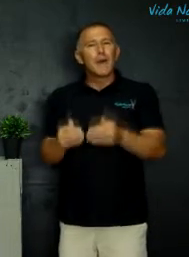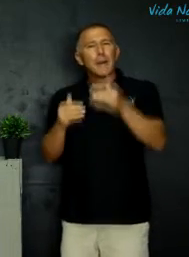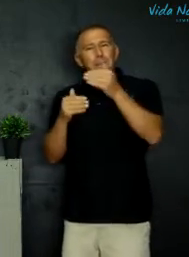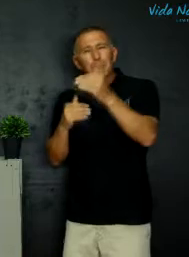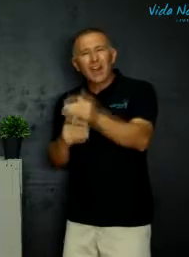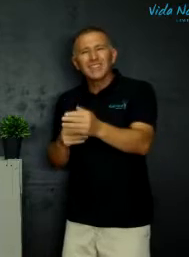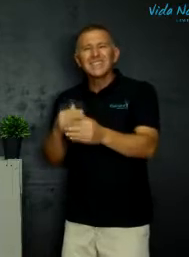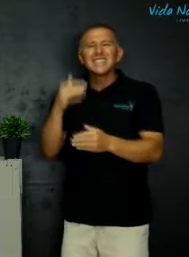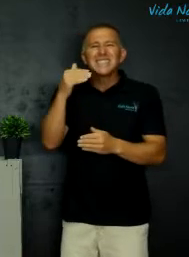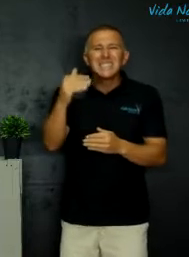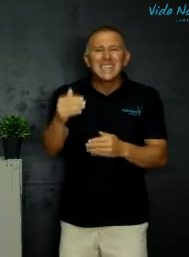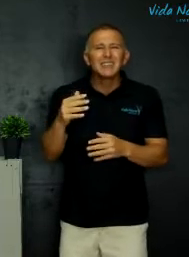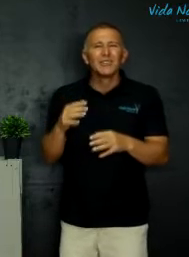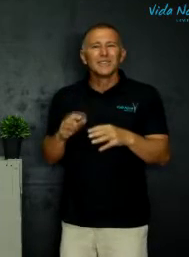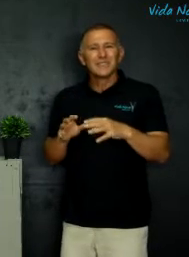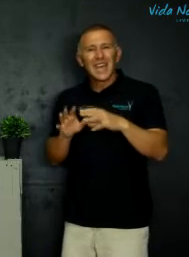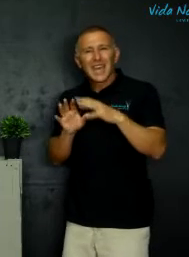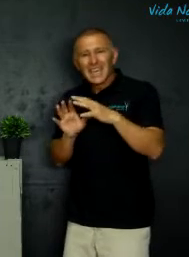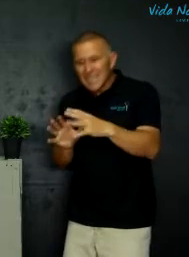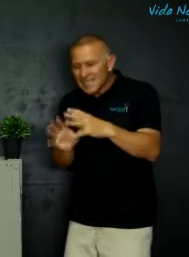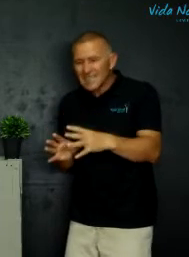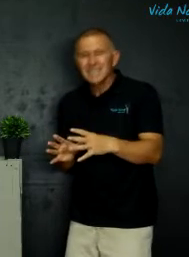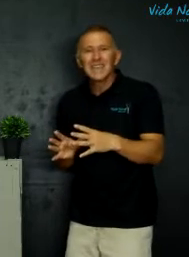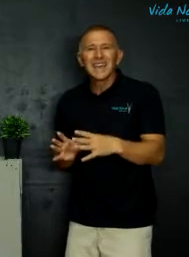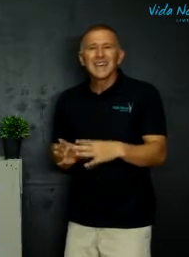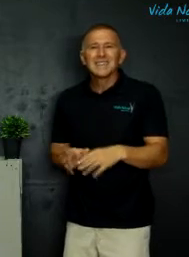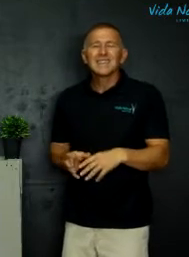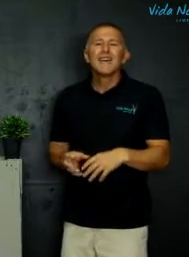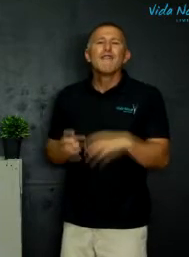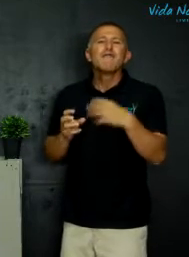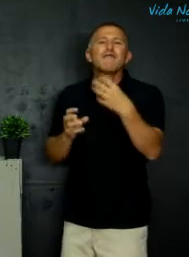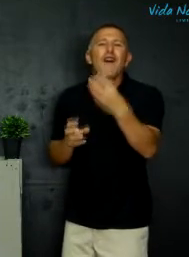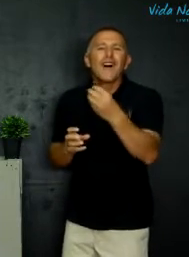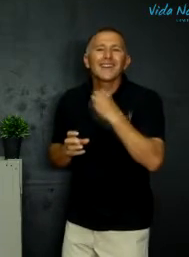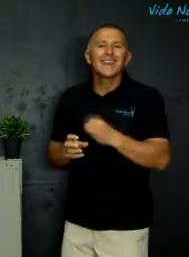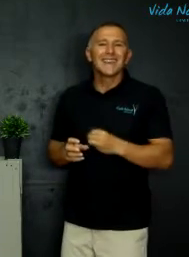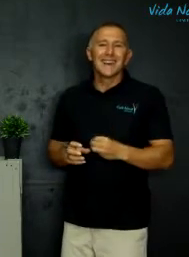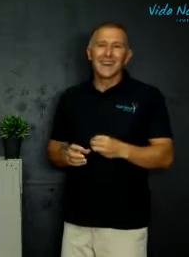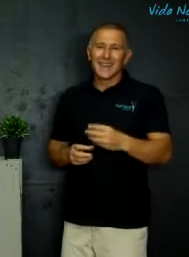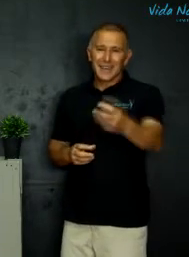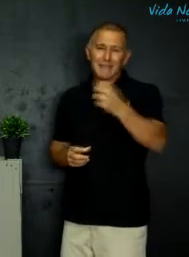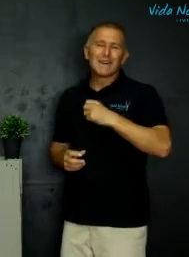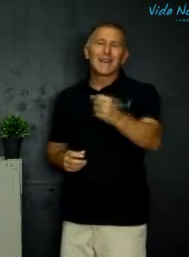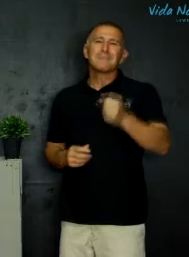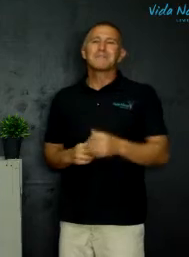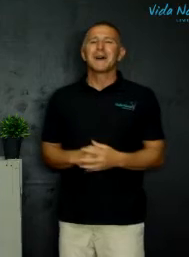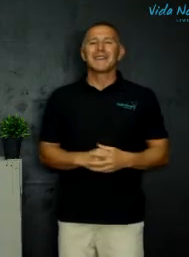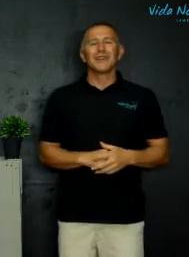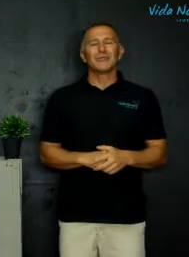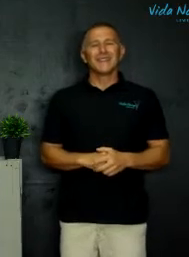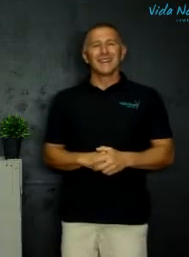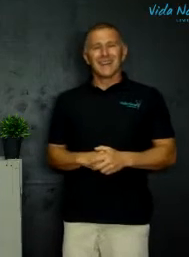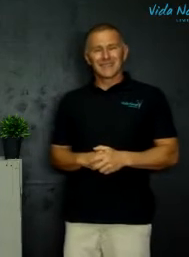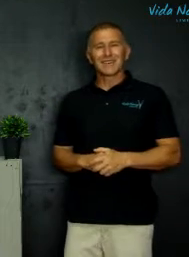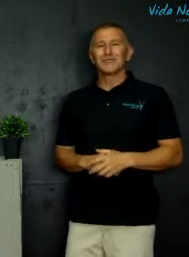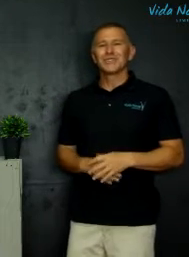praktische skills jesus sê vaardighede wat hy met my en jou deel as coach